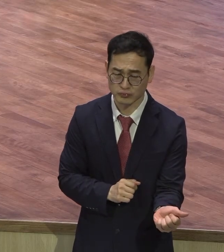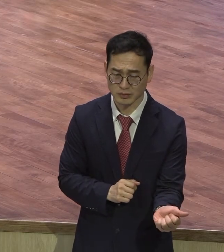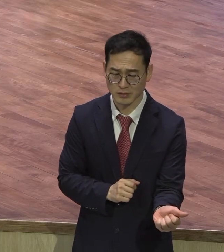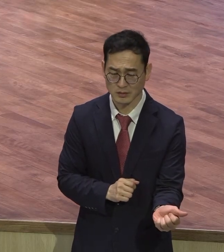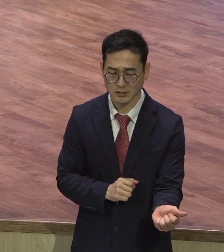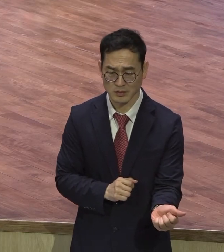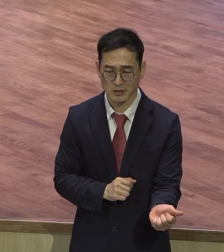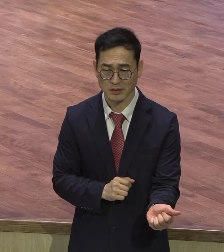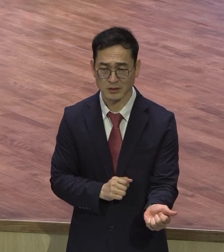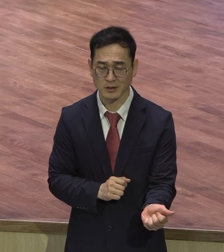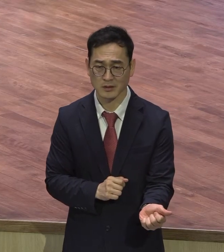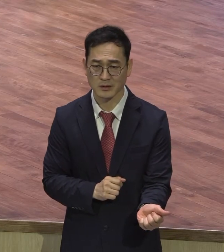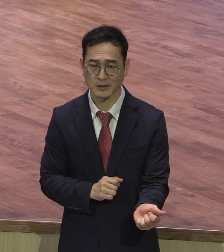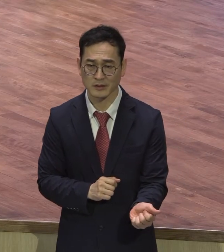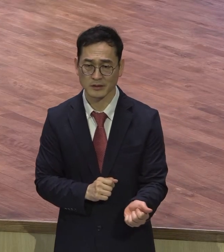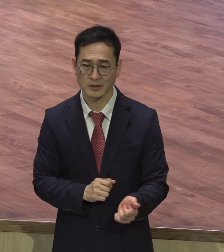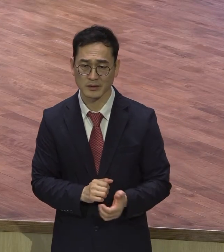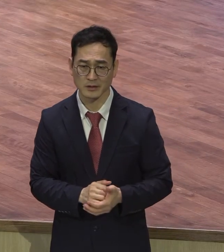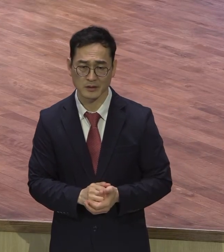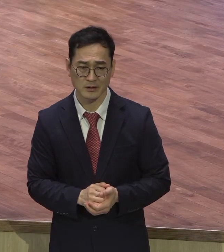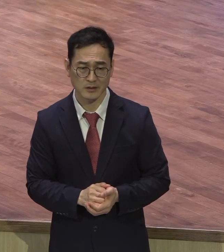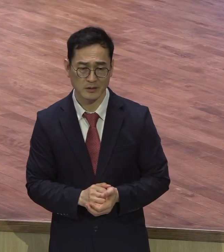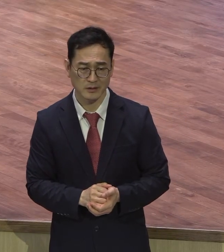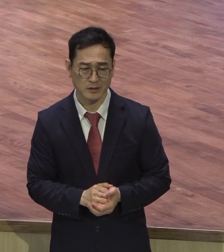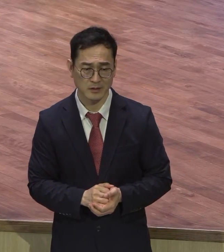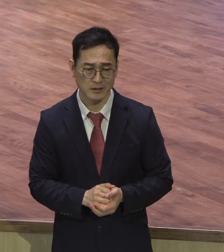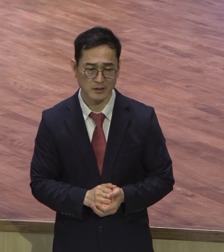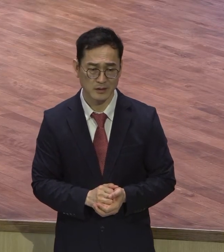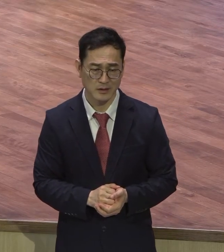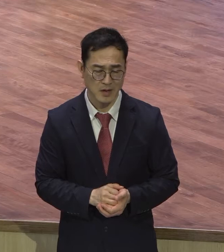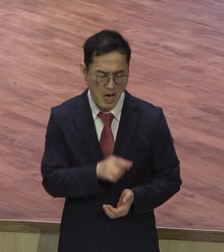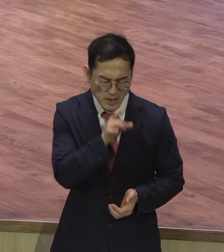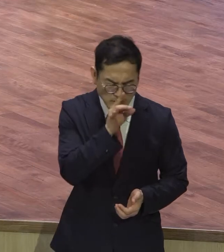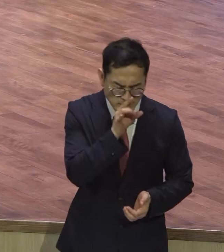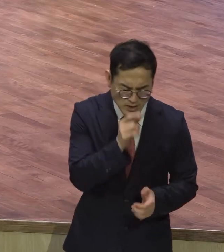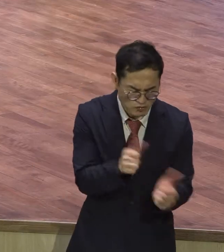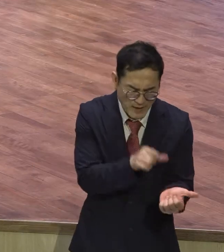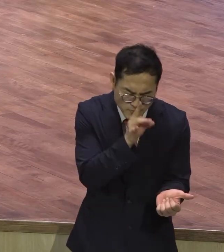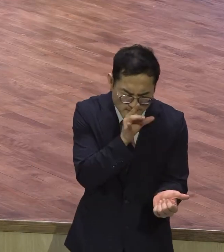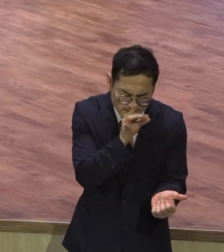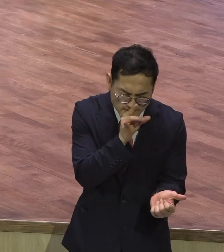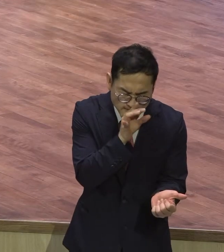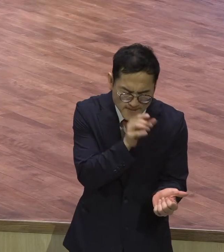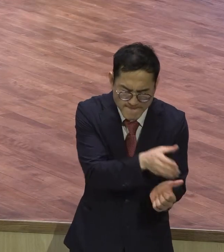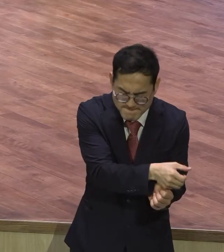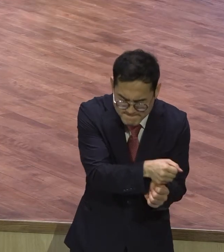희망을 끊지 않고 끝까지 이 종을 해보시기 위해서 최선을 다했다는 것입니다.